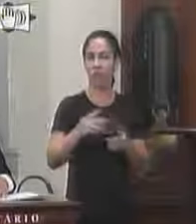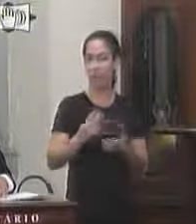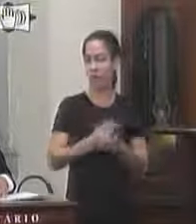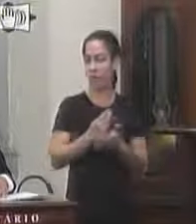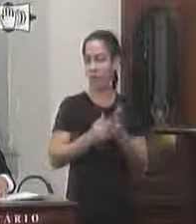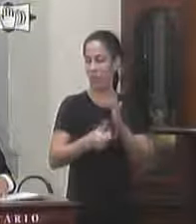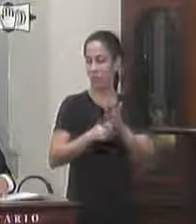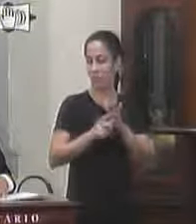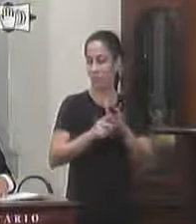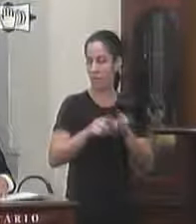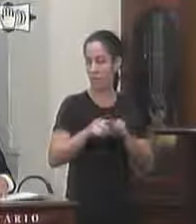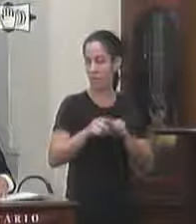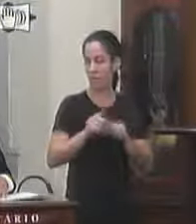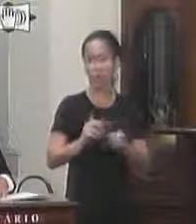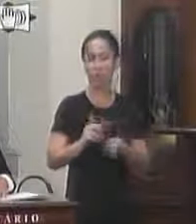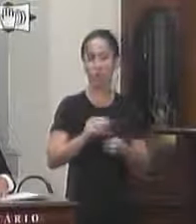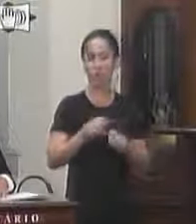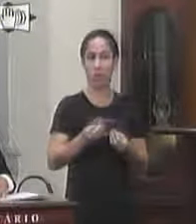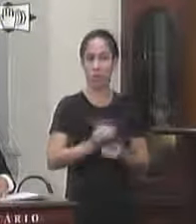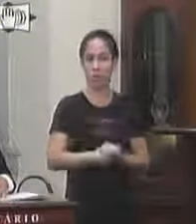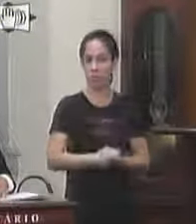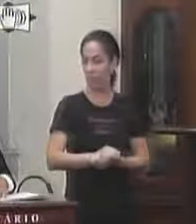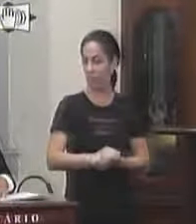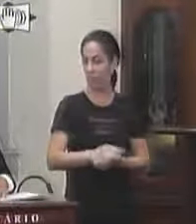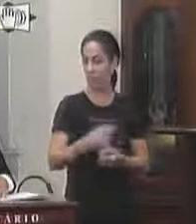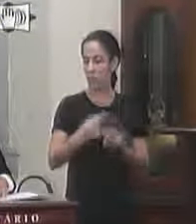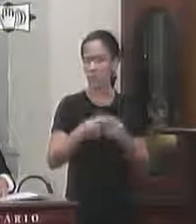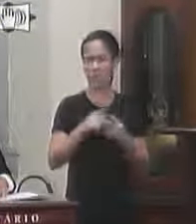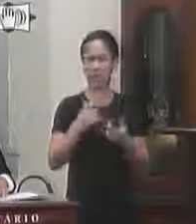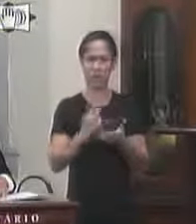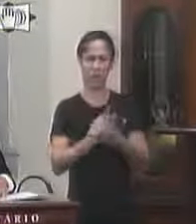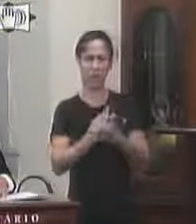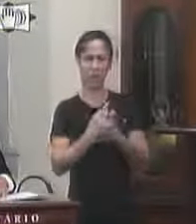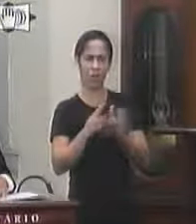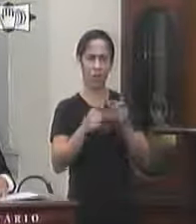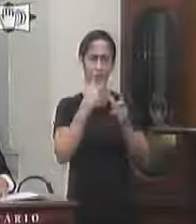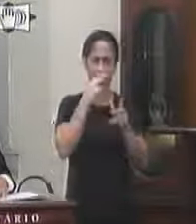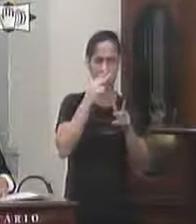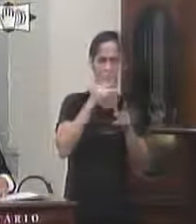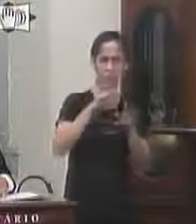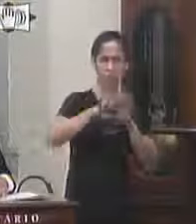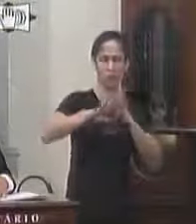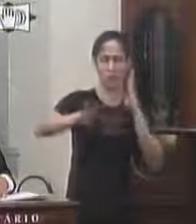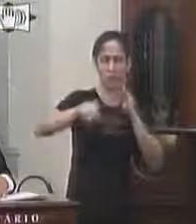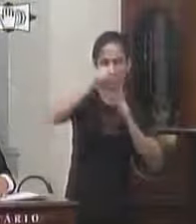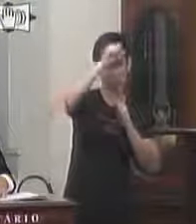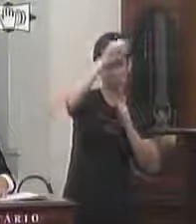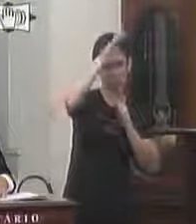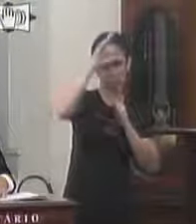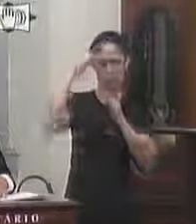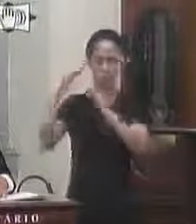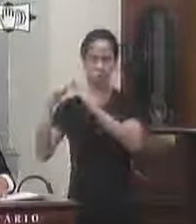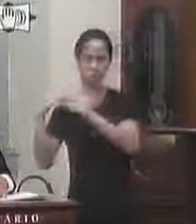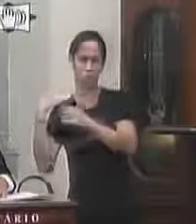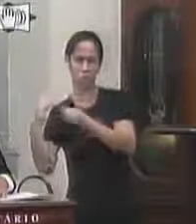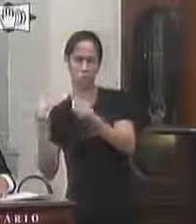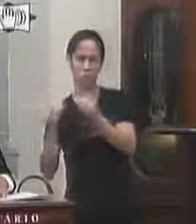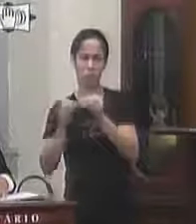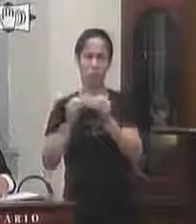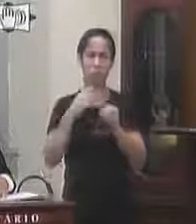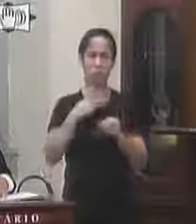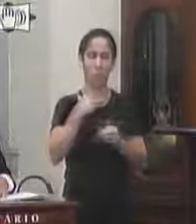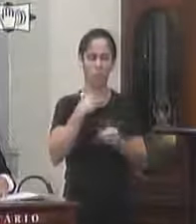iniciativa na medida em que se constitui em evidente afronto ao preciso do constitucionado e separação de poderes previsto no artigo 2 da Constituição Federal